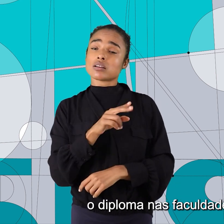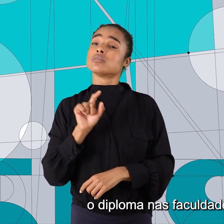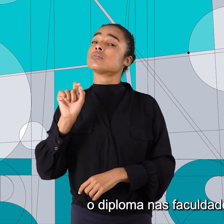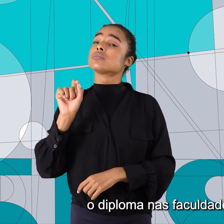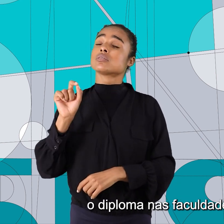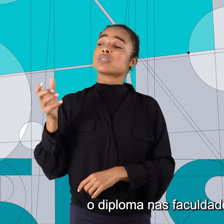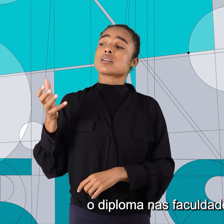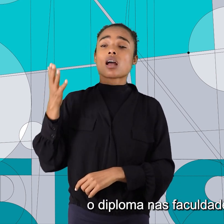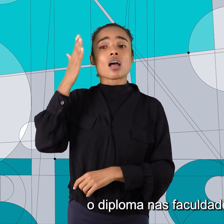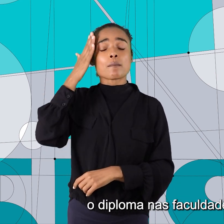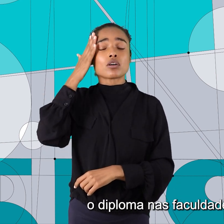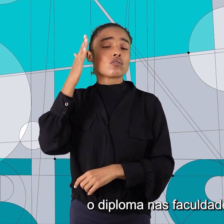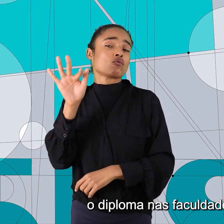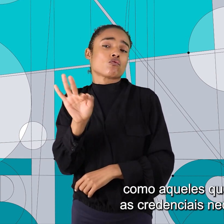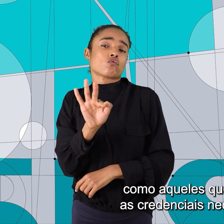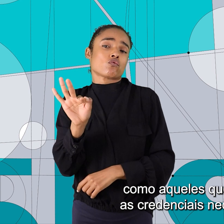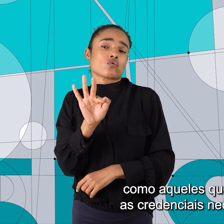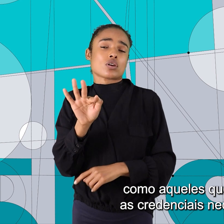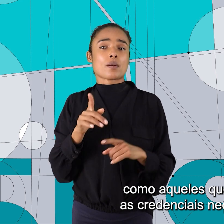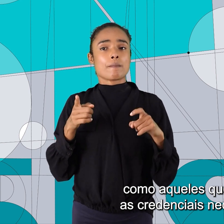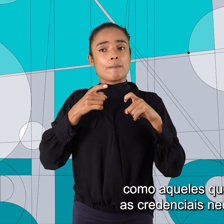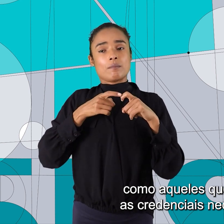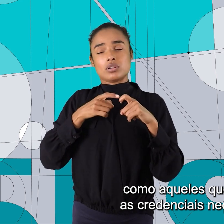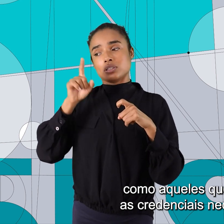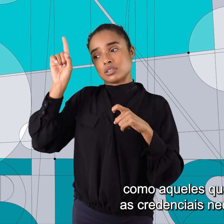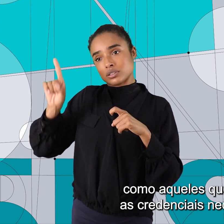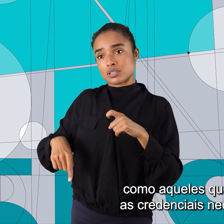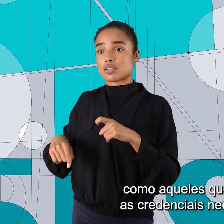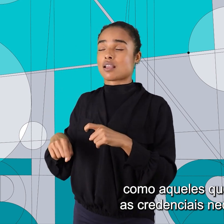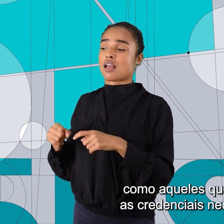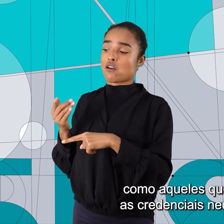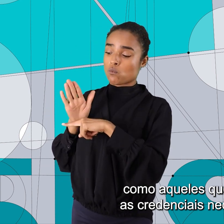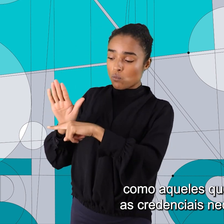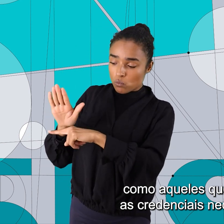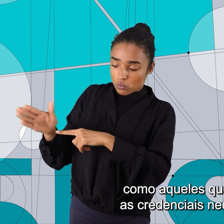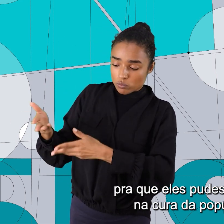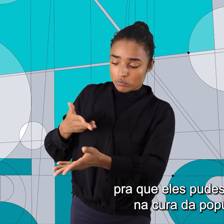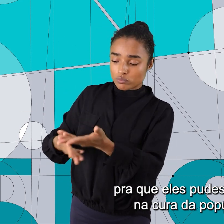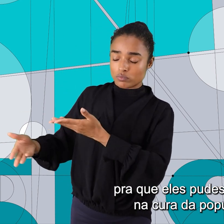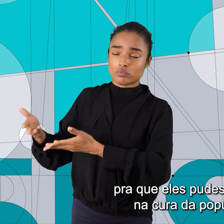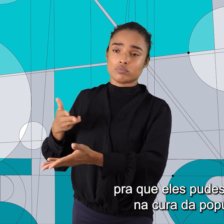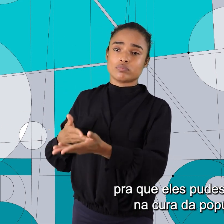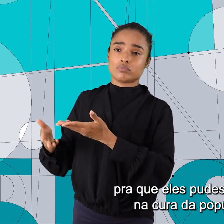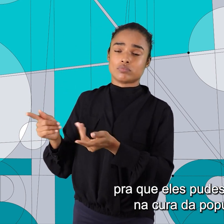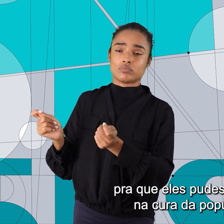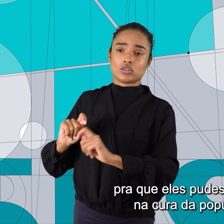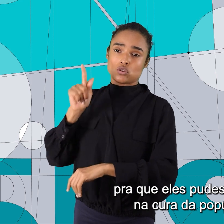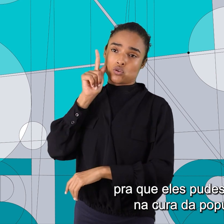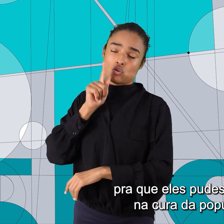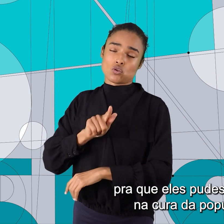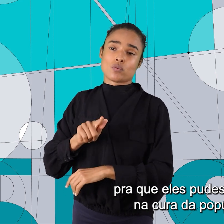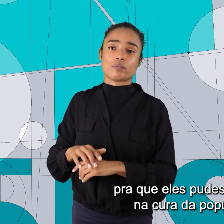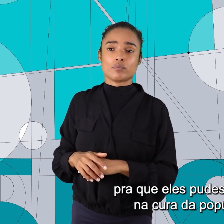diploma nas faculdades de medicina como aqueles que dariam as credenciais necessárias para que eles pudessem